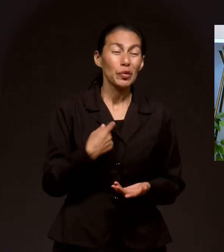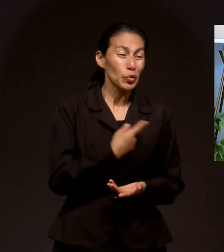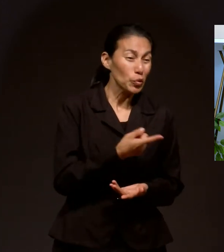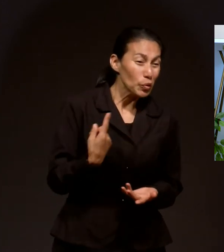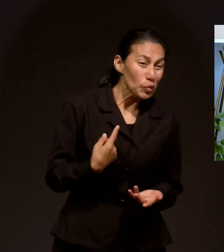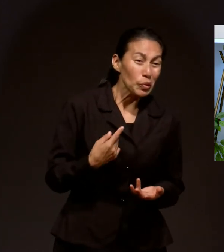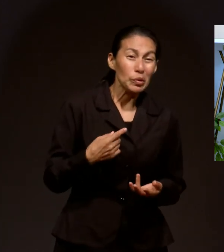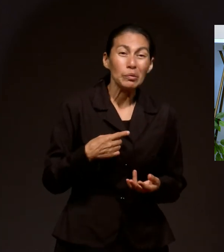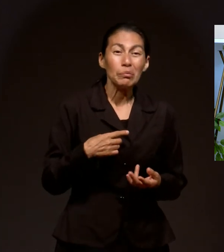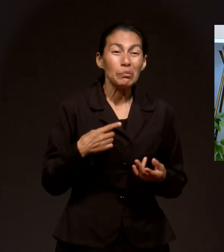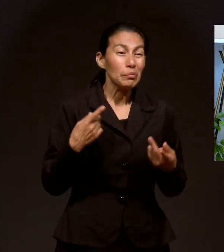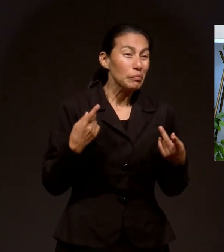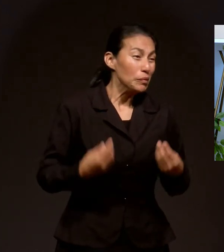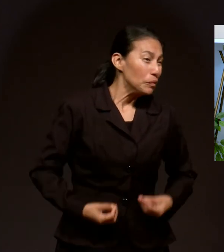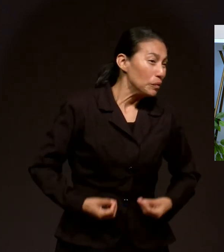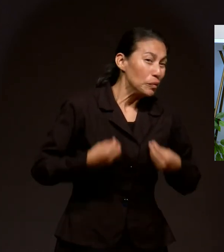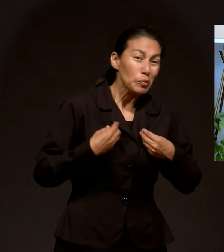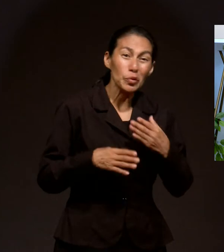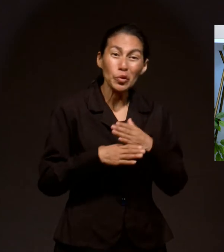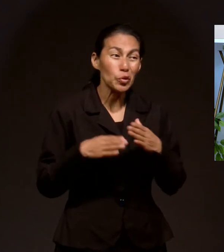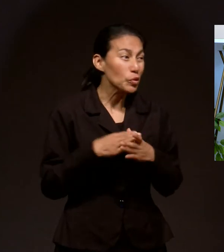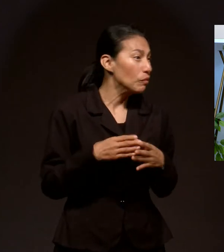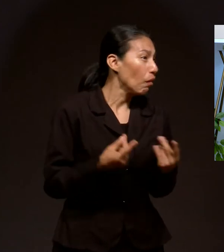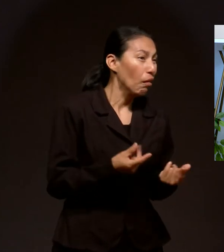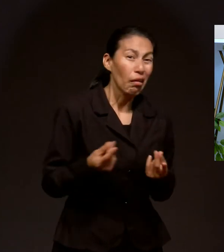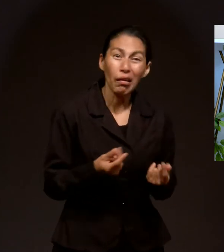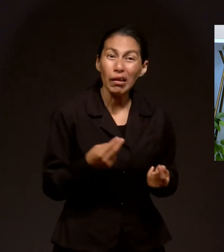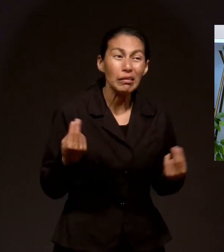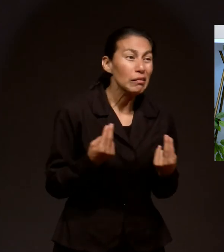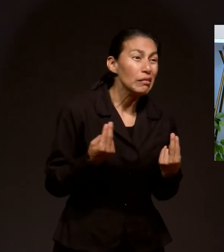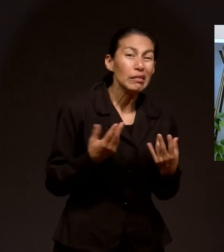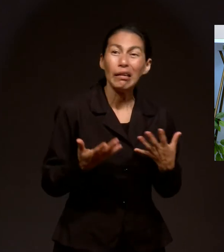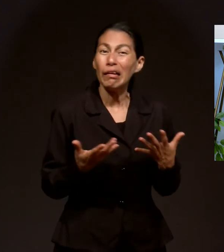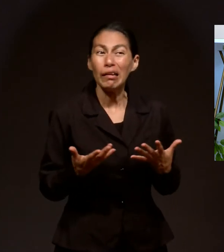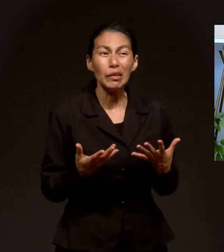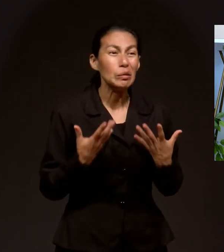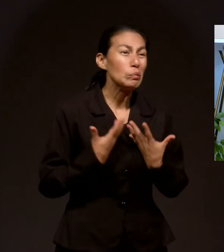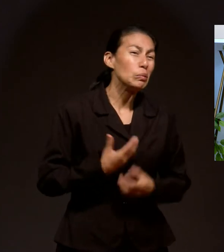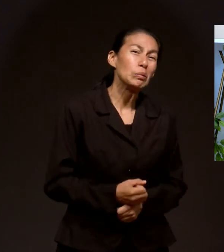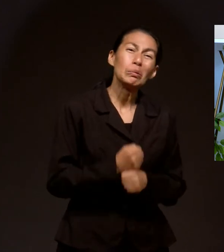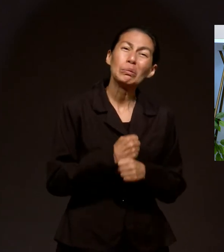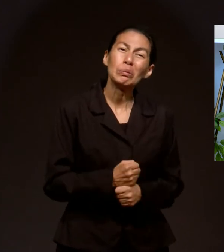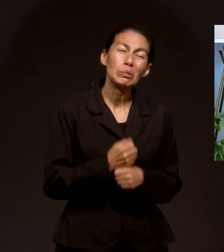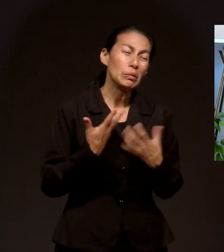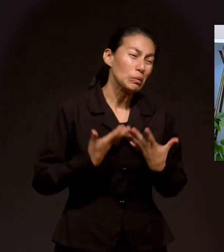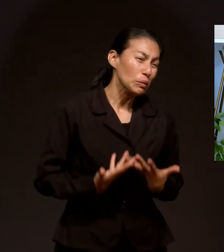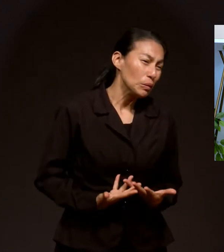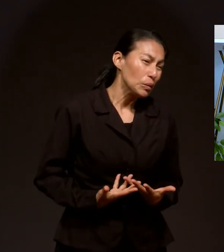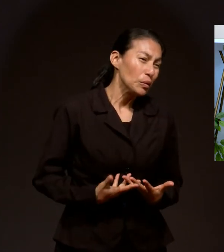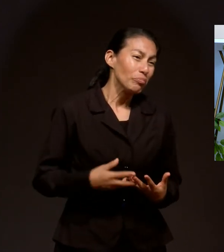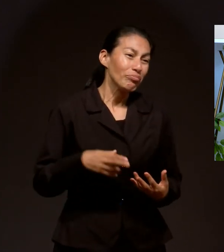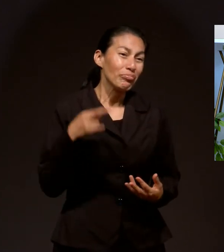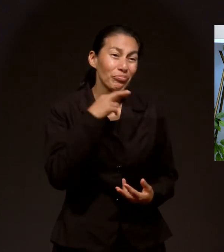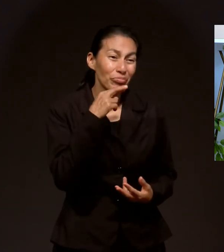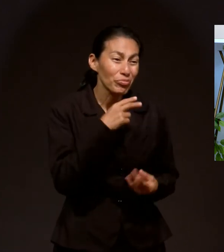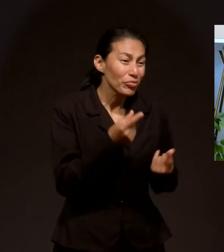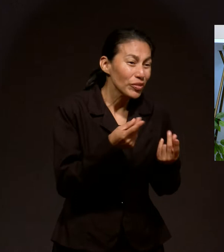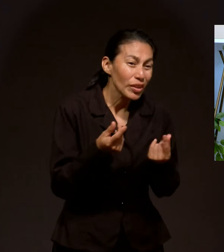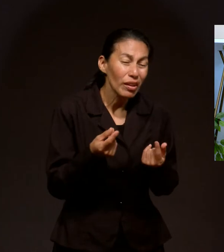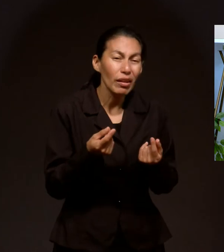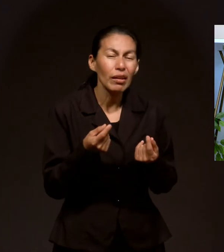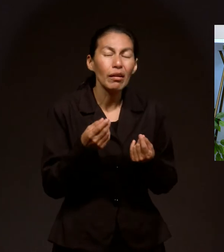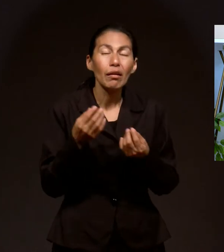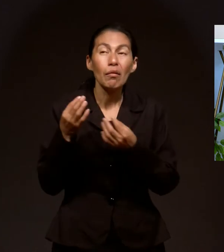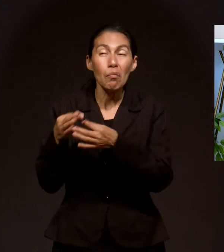Vivimos a prisa, tenemos tantos afanes que nos